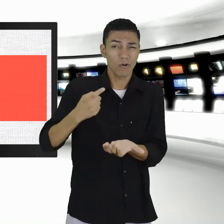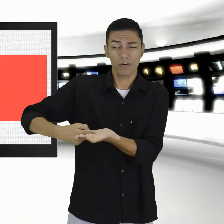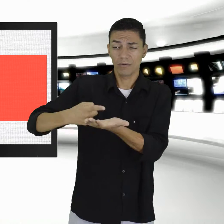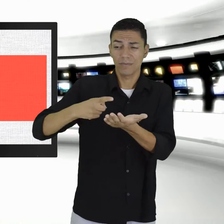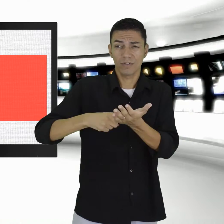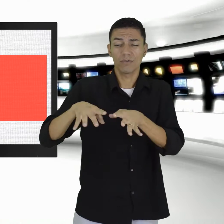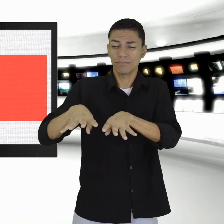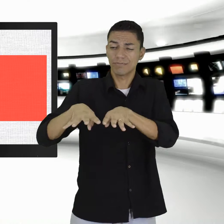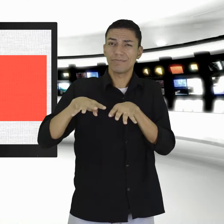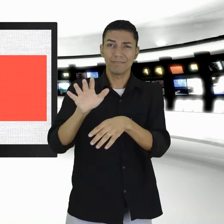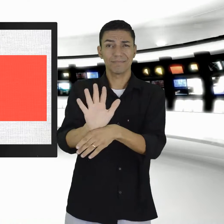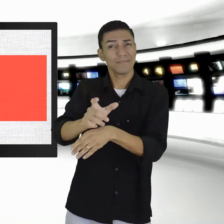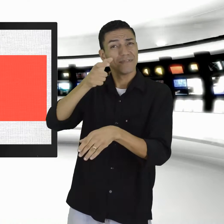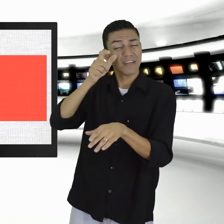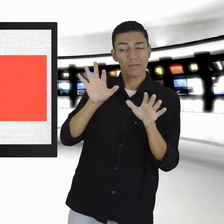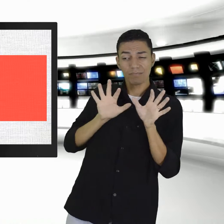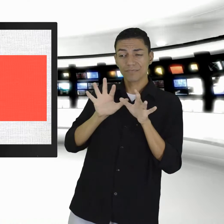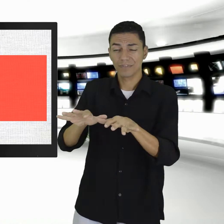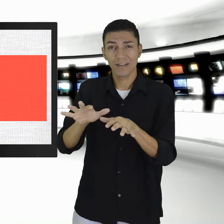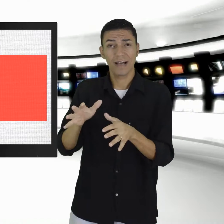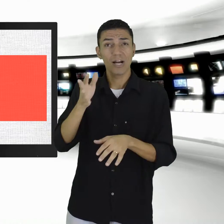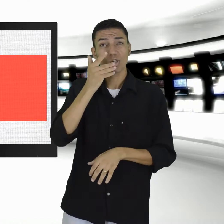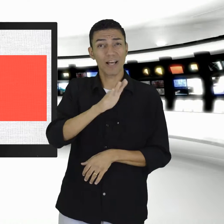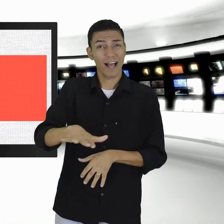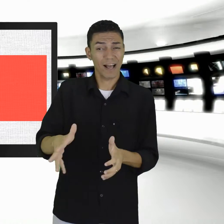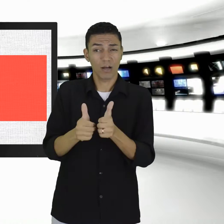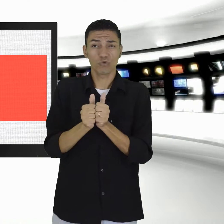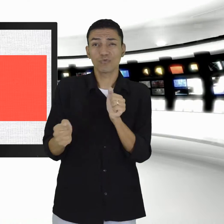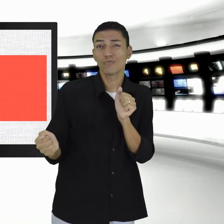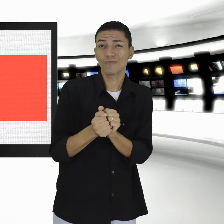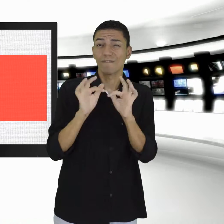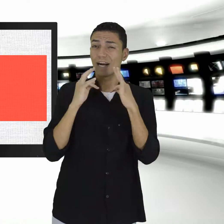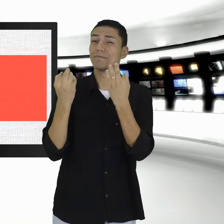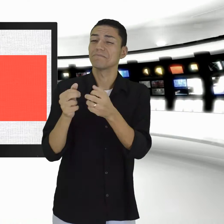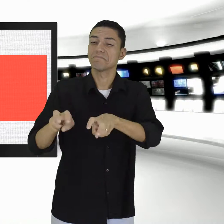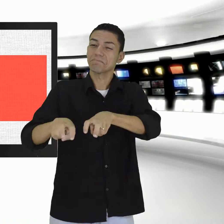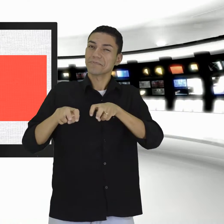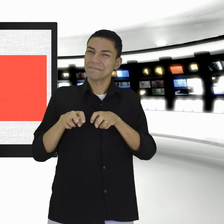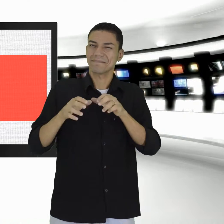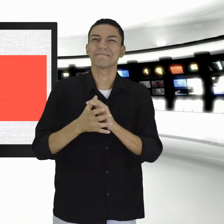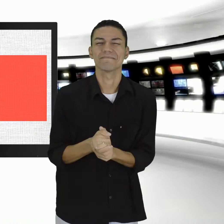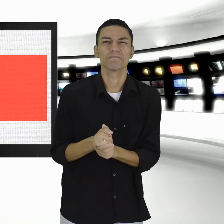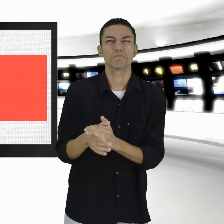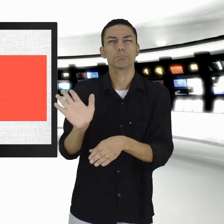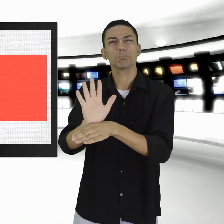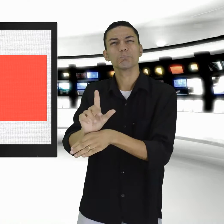e seus familiares. No dia 31 de janeiro, a sessão do filme O Bom Dinossauro será